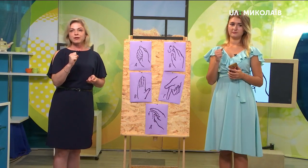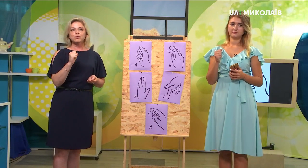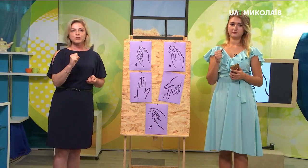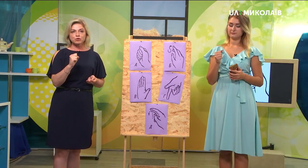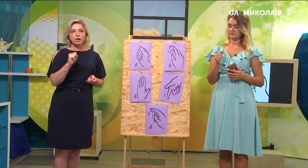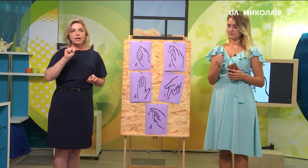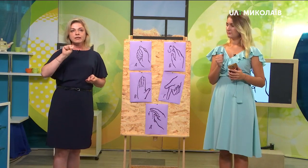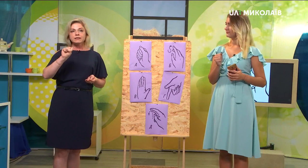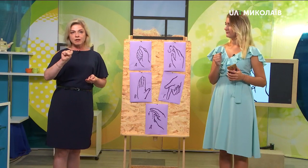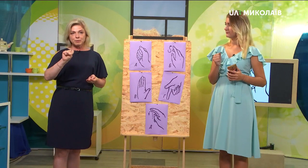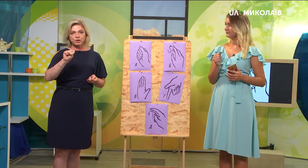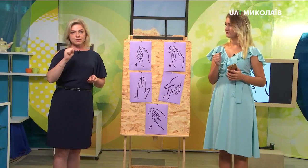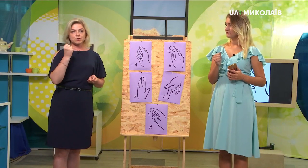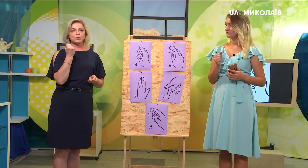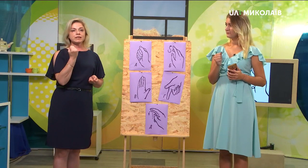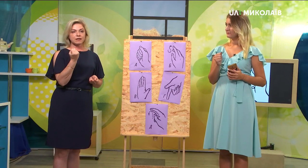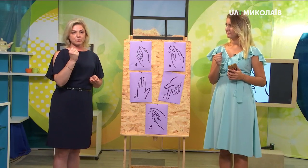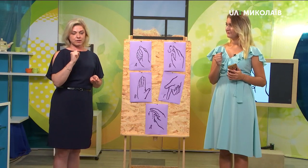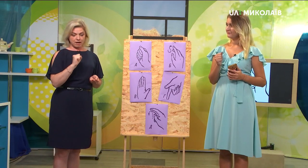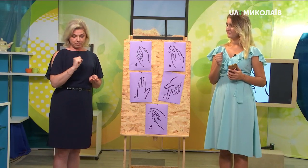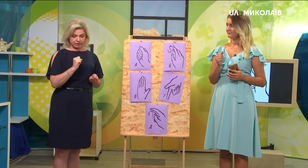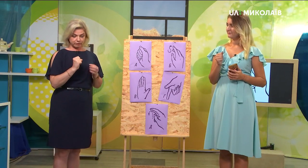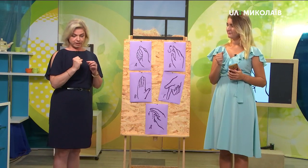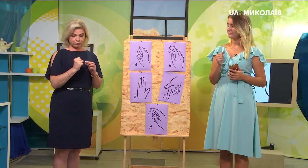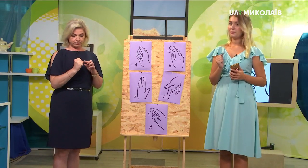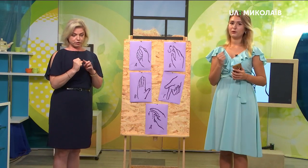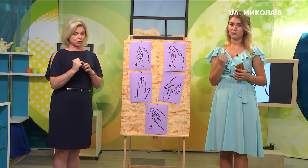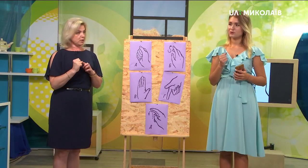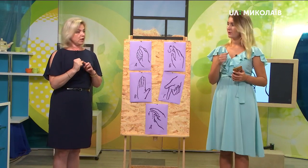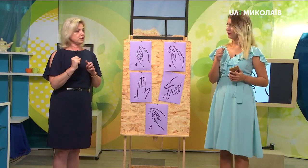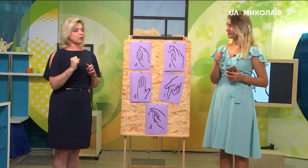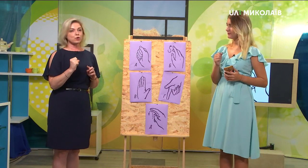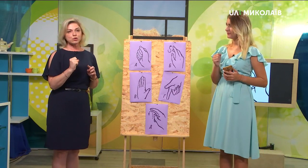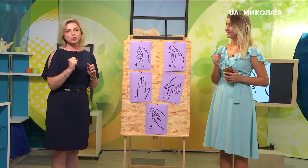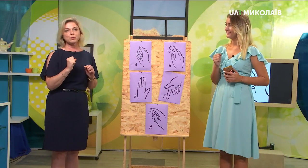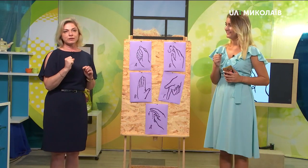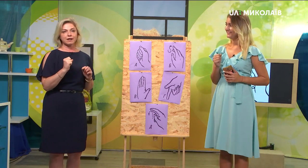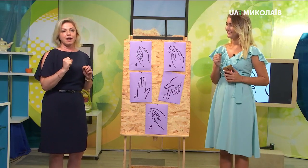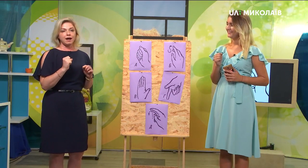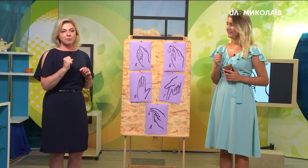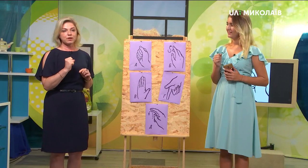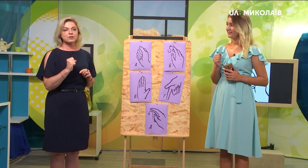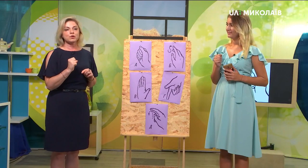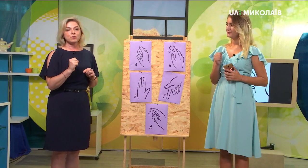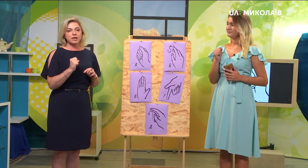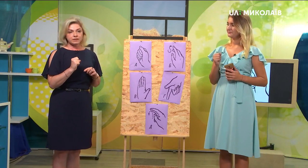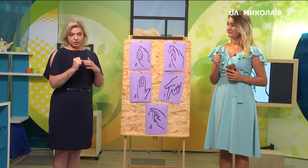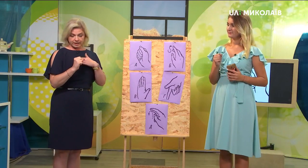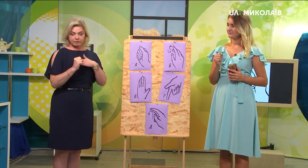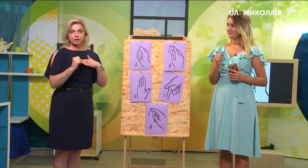кулачок. Не так ми показуємо, а так, щоб не погрожуємо. А показуємо на рівні